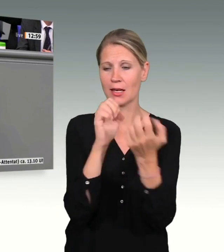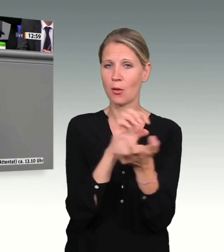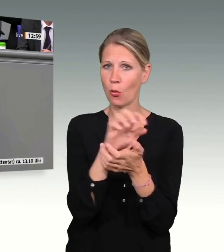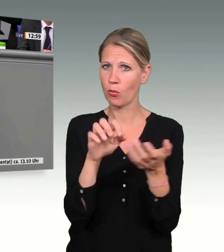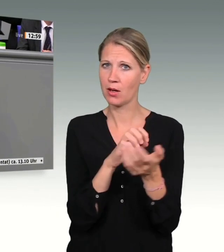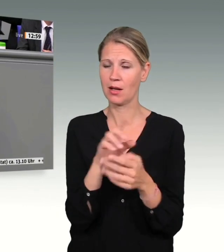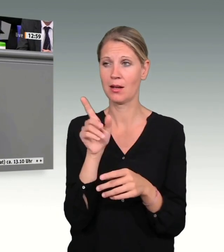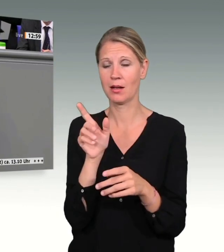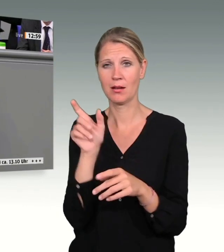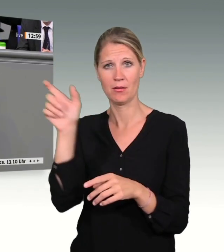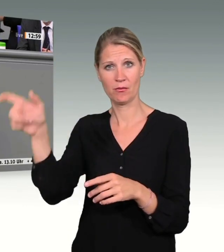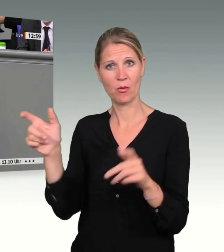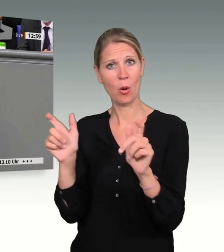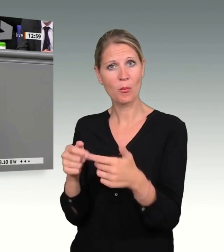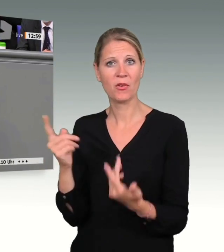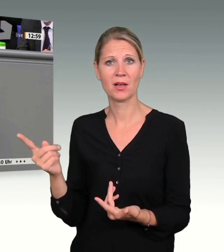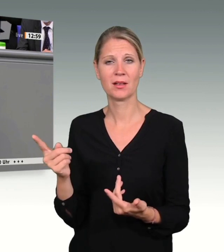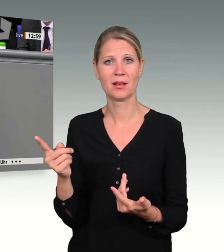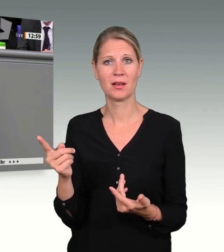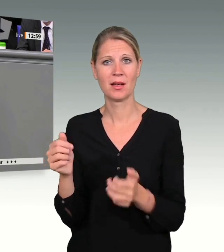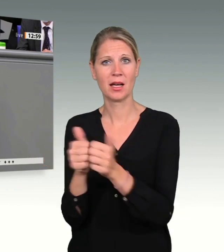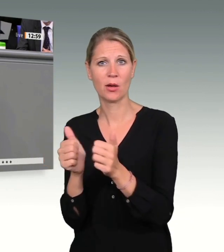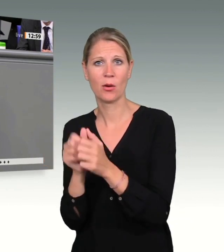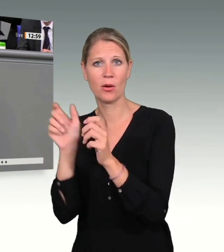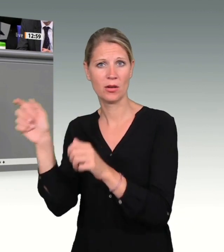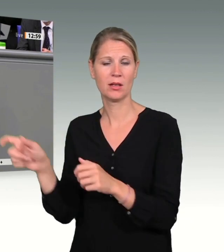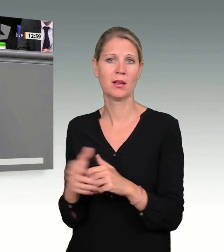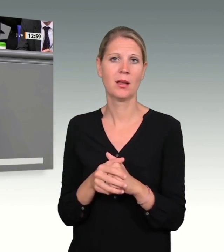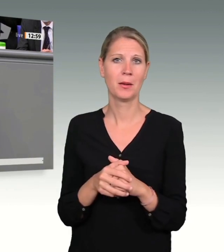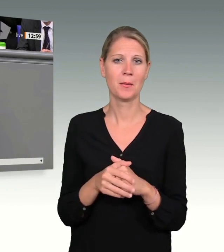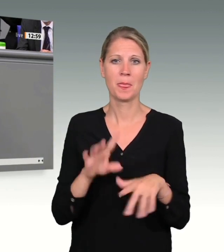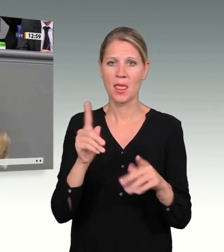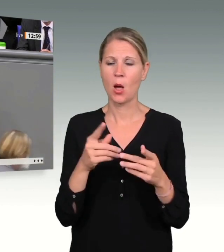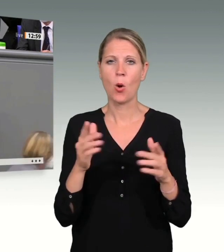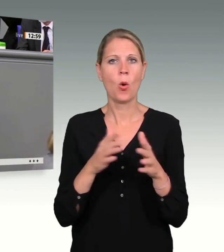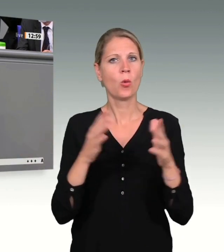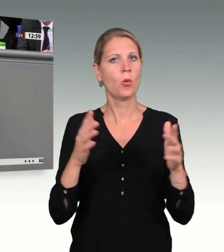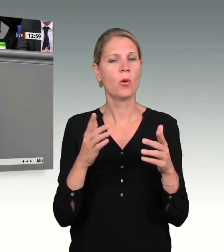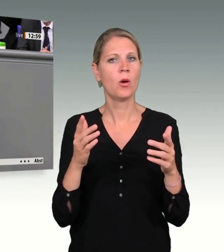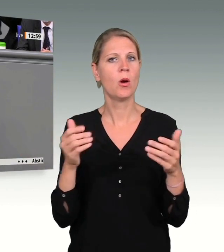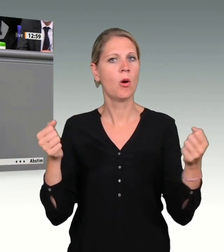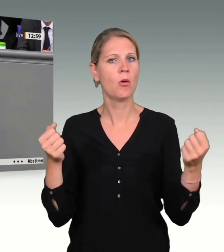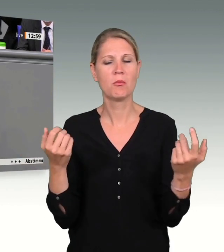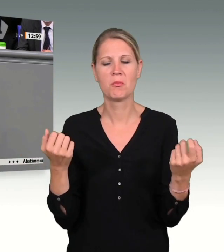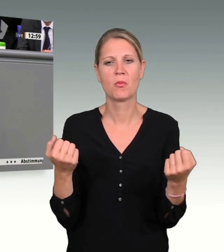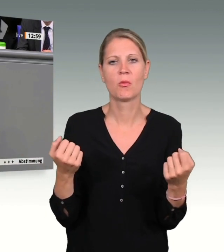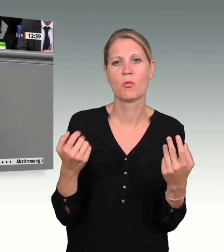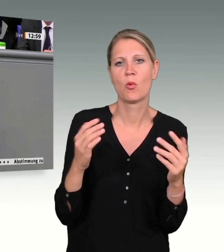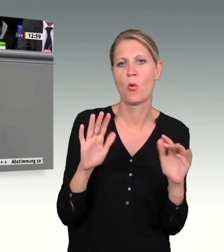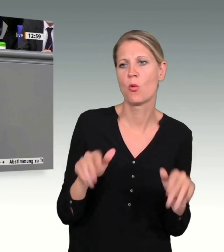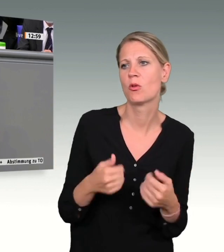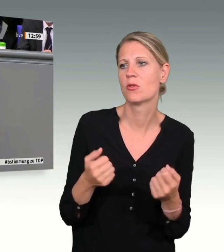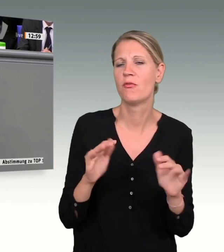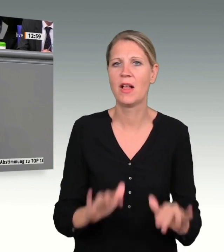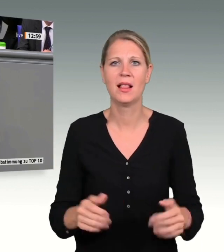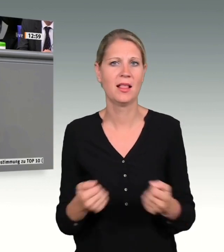der Anschläge und bei großen Unglücksfällen von nationaler Tragweite muss sich gravierend ändern. Wir haben von